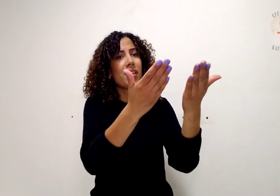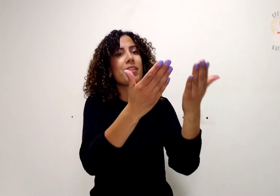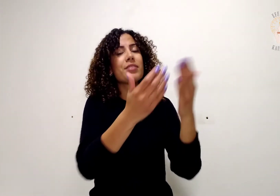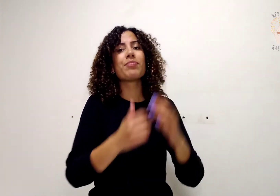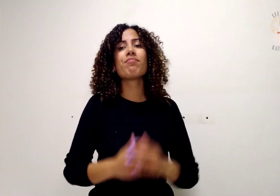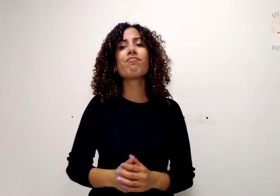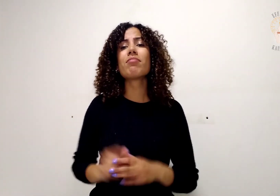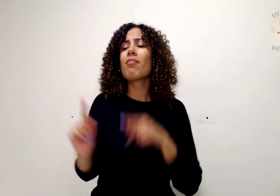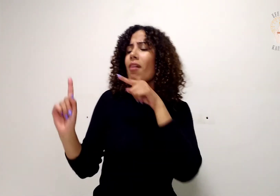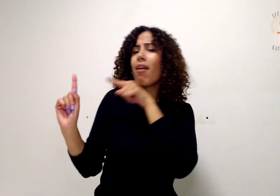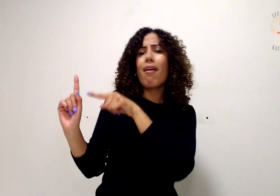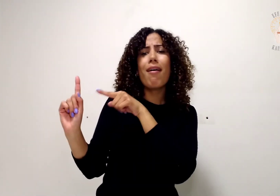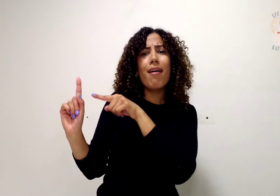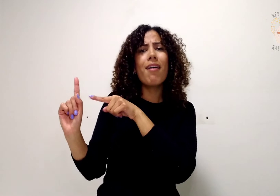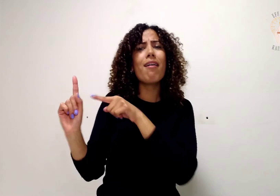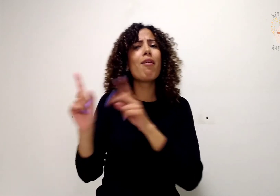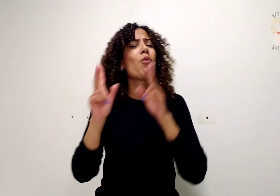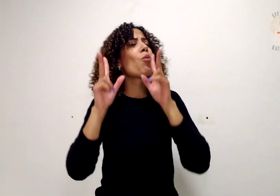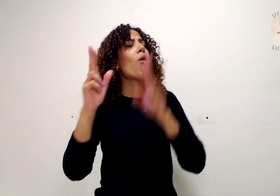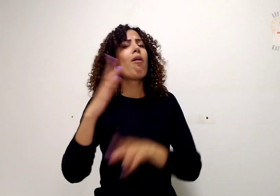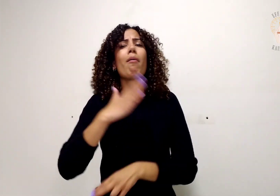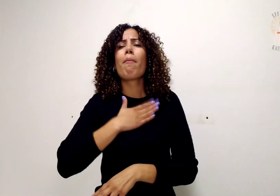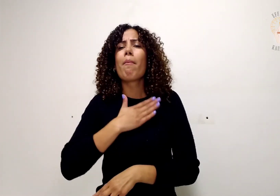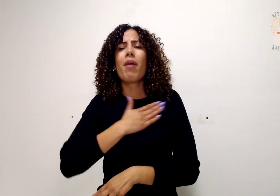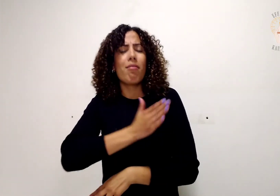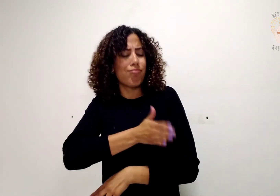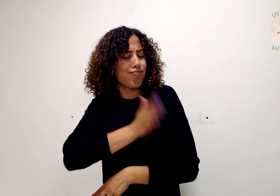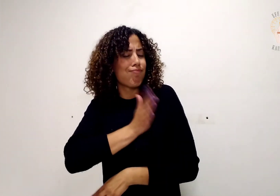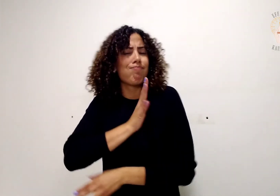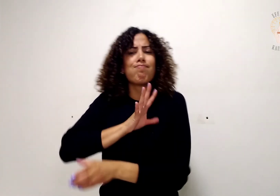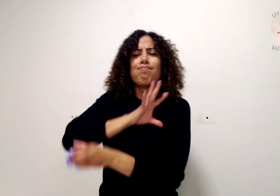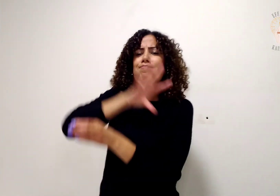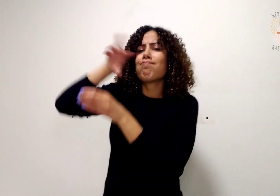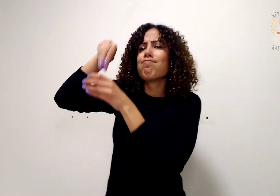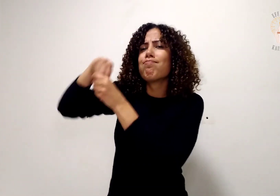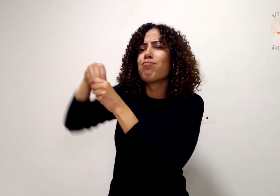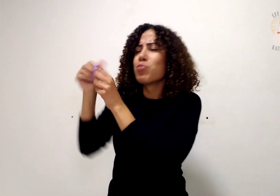Ele é como se fosse meu próprio coração.